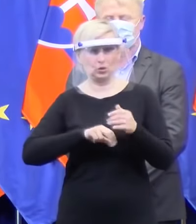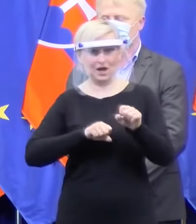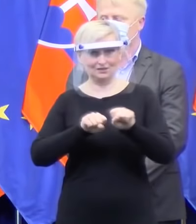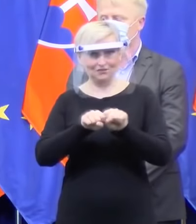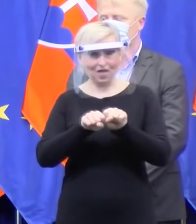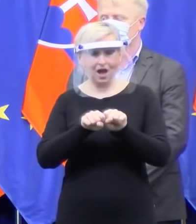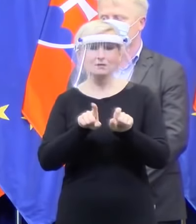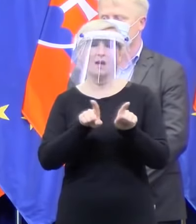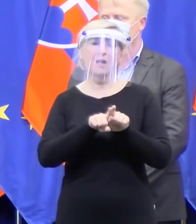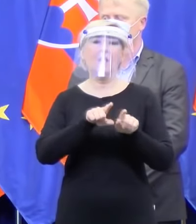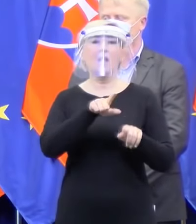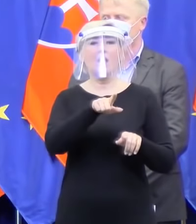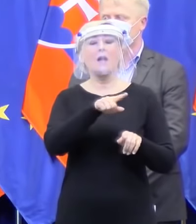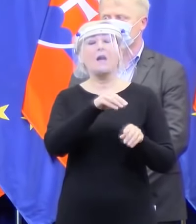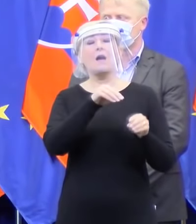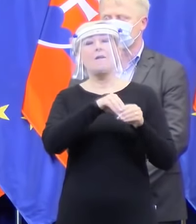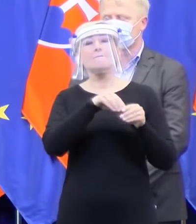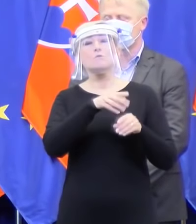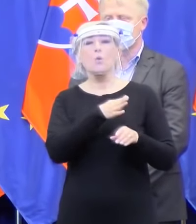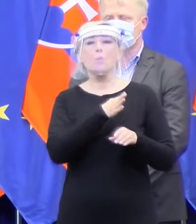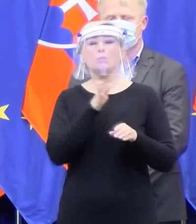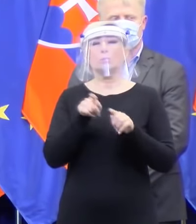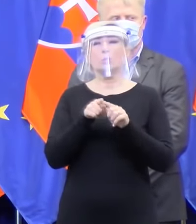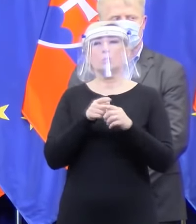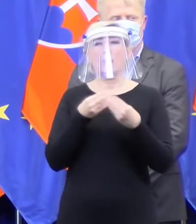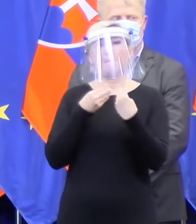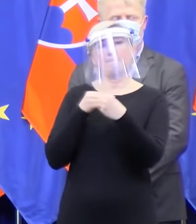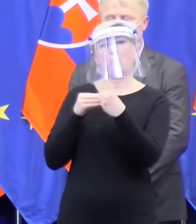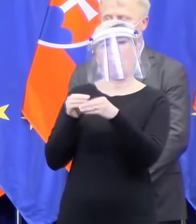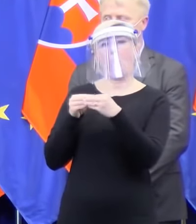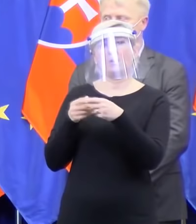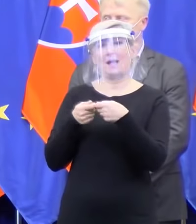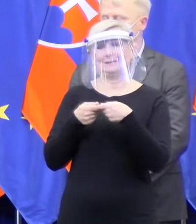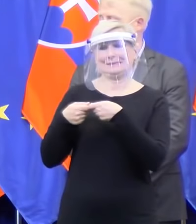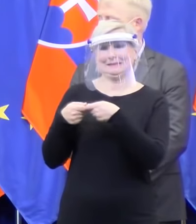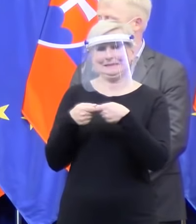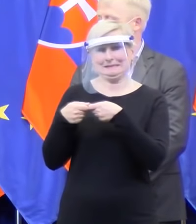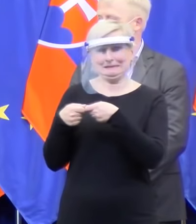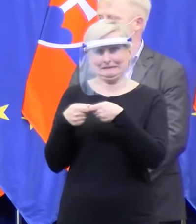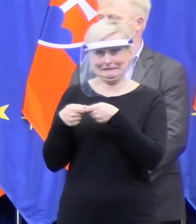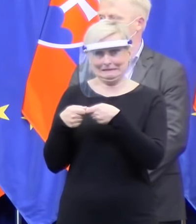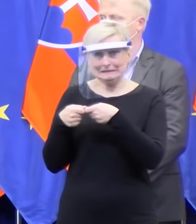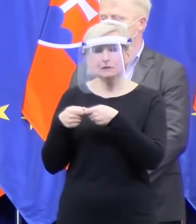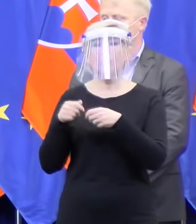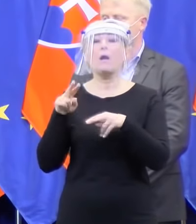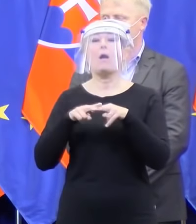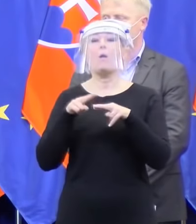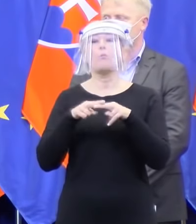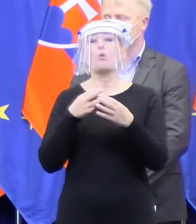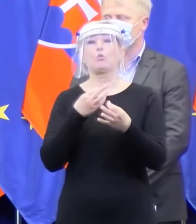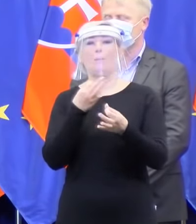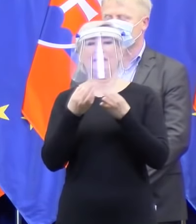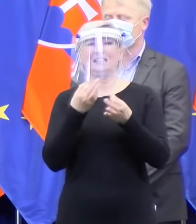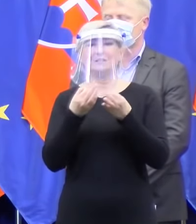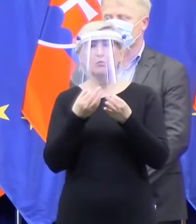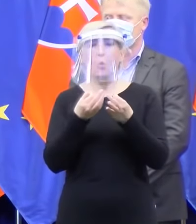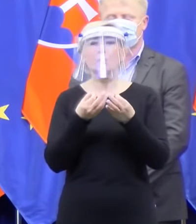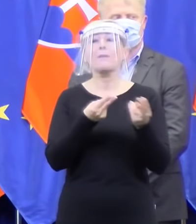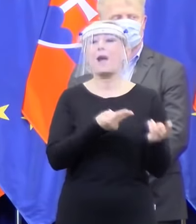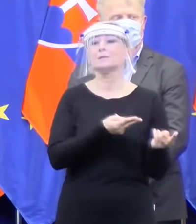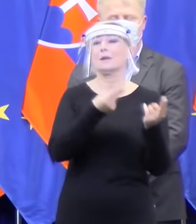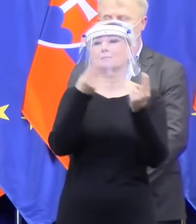ktorý hromažduje všetky informácie a dáva adekvátne informácie ústrednému potom krízovému štábu. Ale